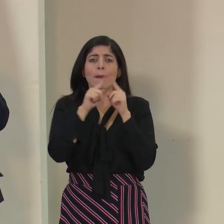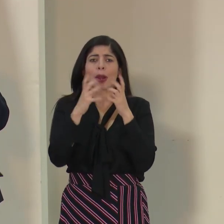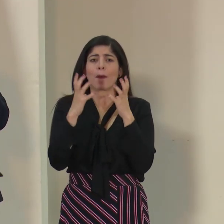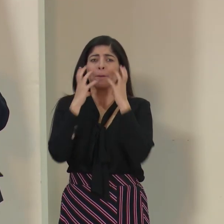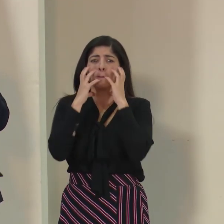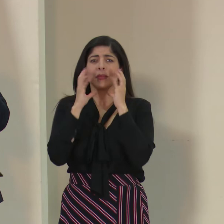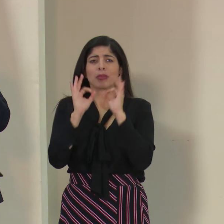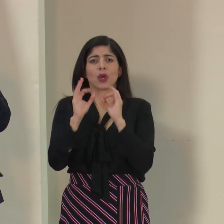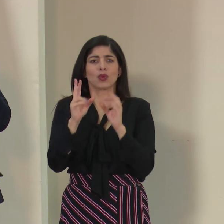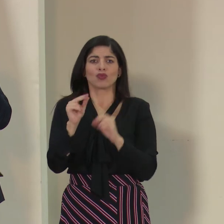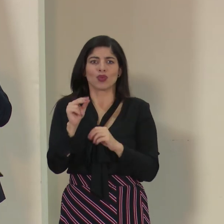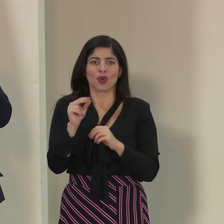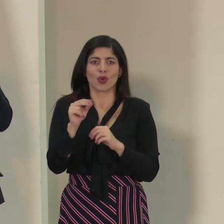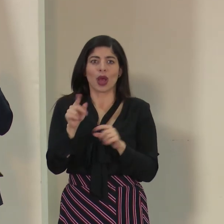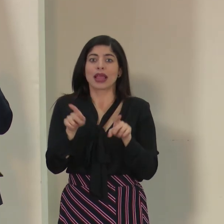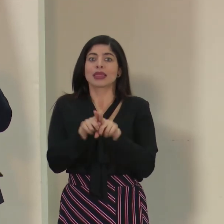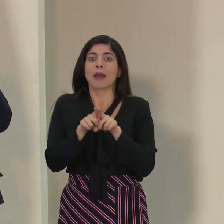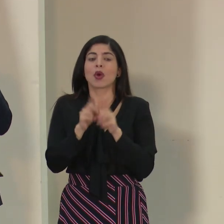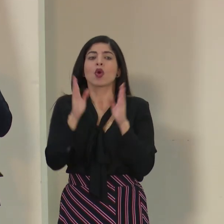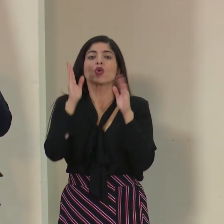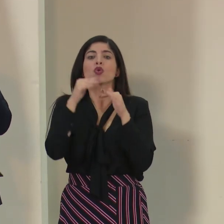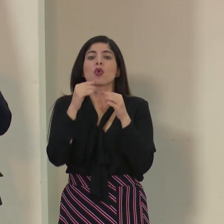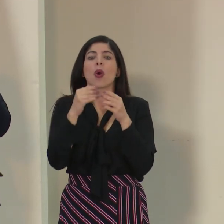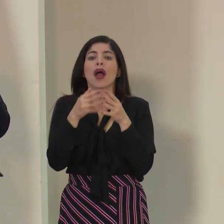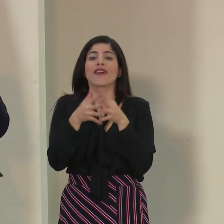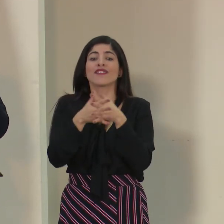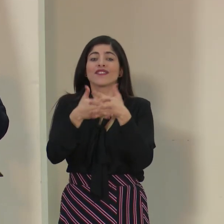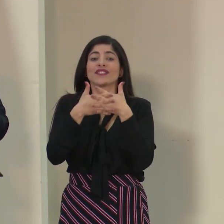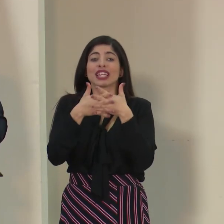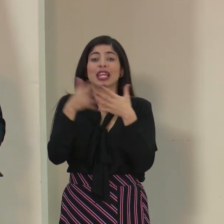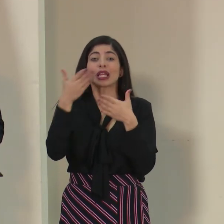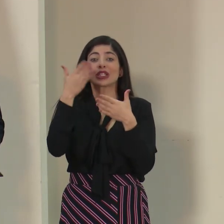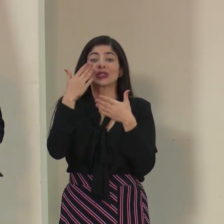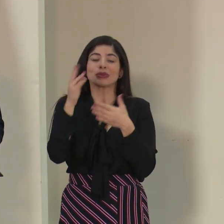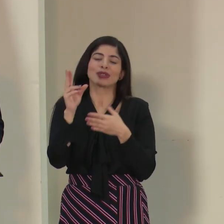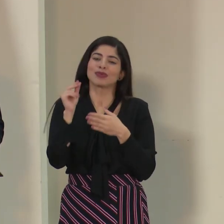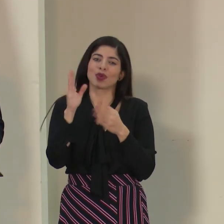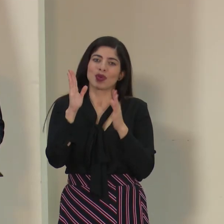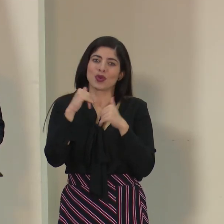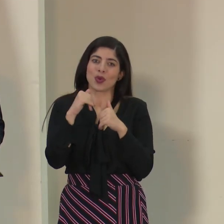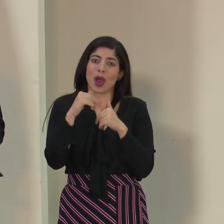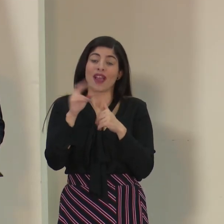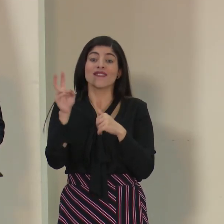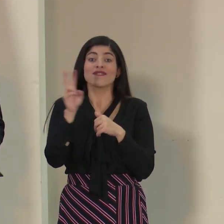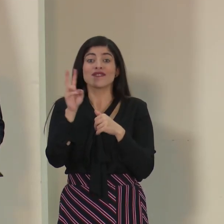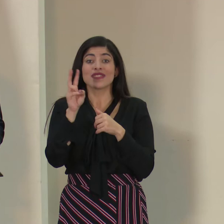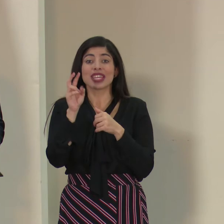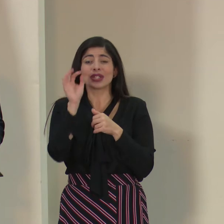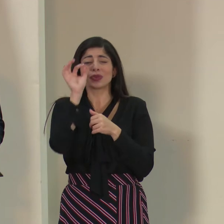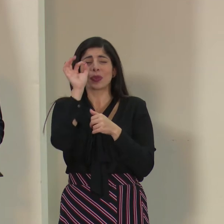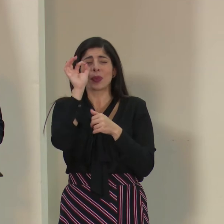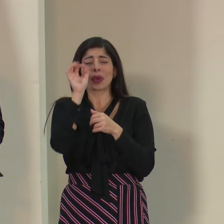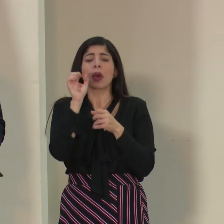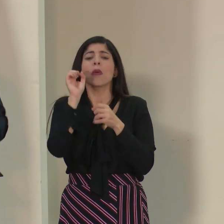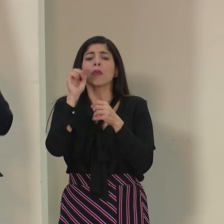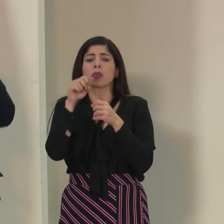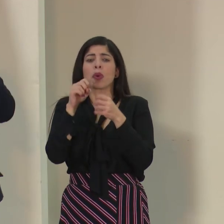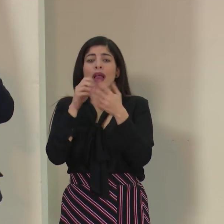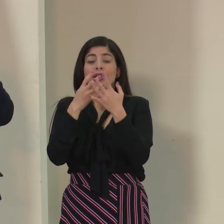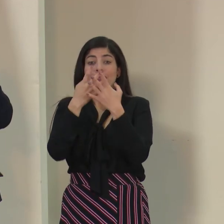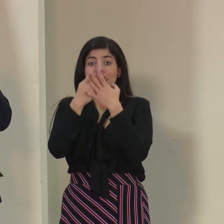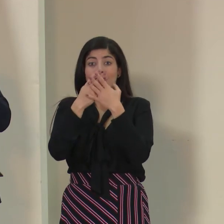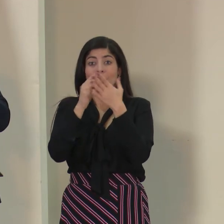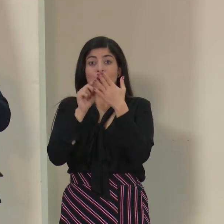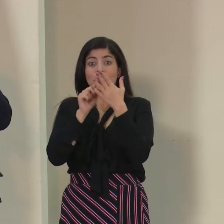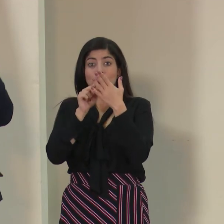anatómico y no tiene tampoco ningún sistema de filtro respiratorio. Las partículas donde va el virus pueden ser tan pequeñitas que pueden perfectamente incluso